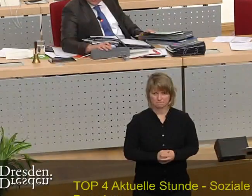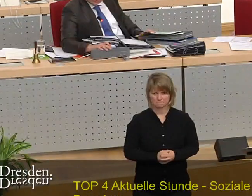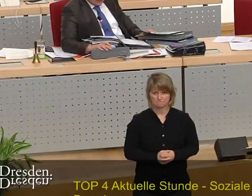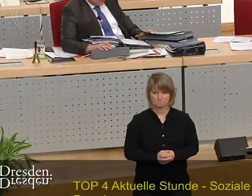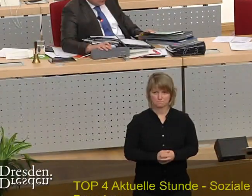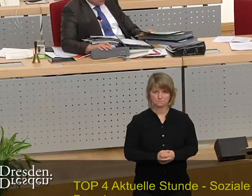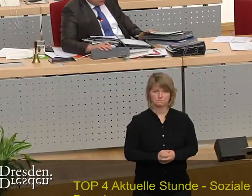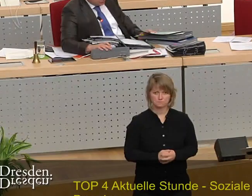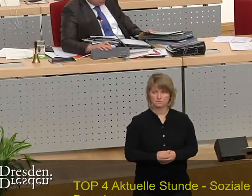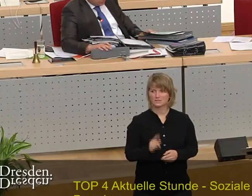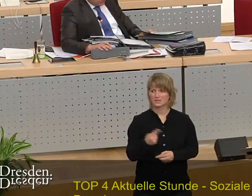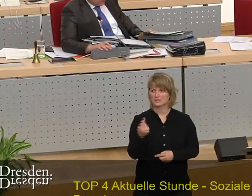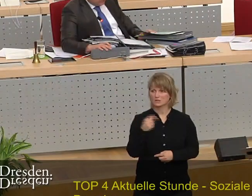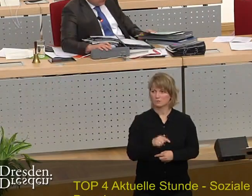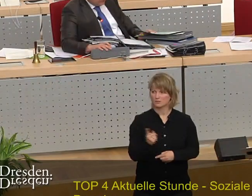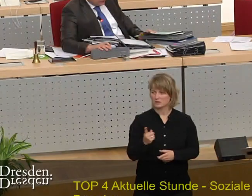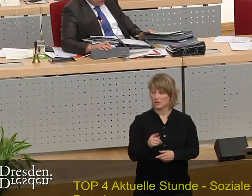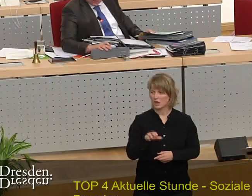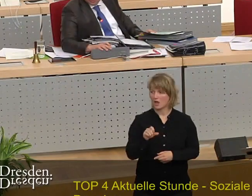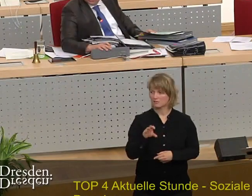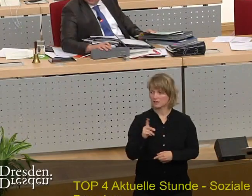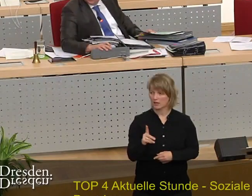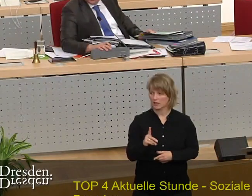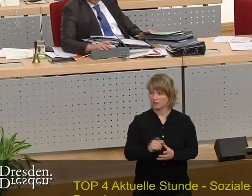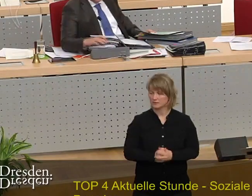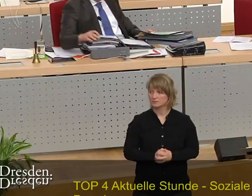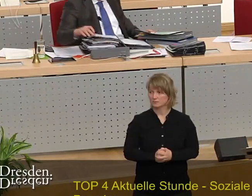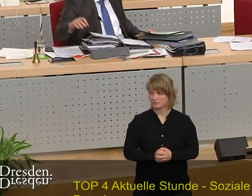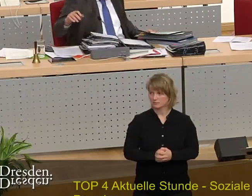Als nächste Fraktion der AfD, Herr Obern.